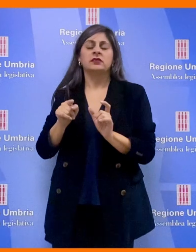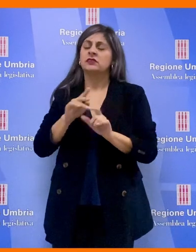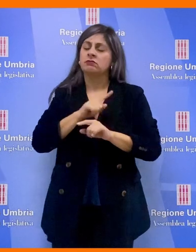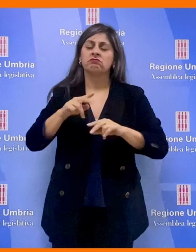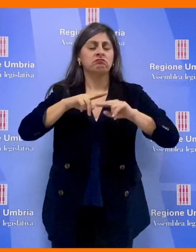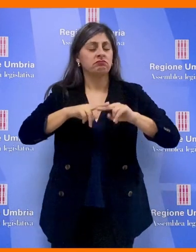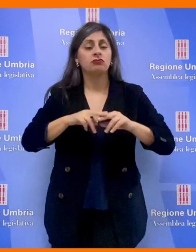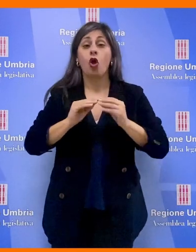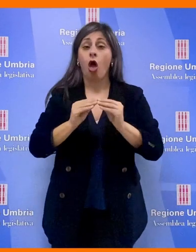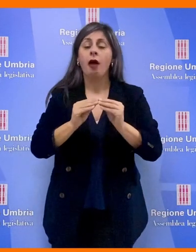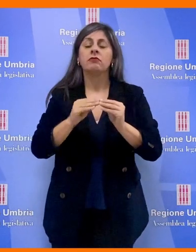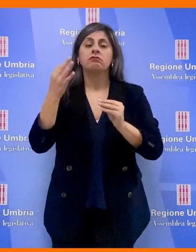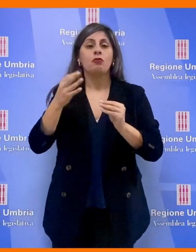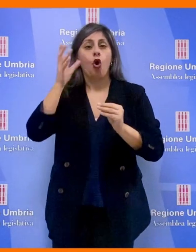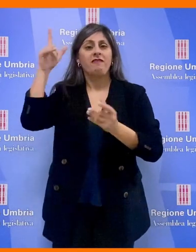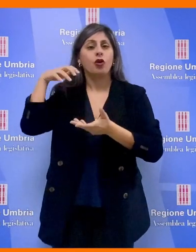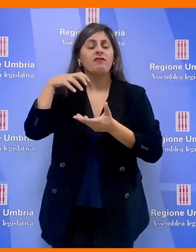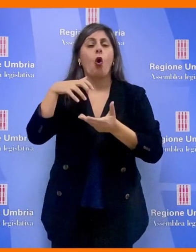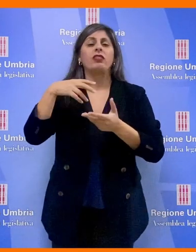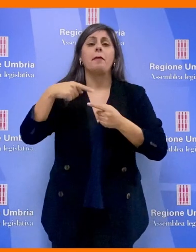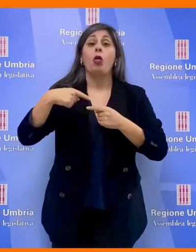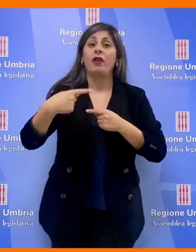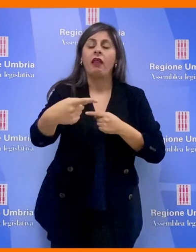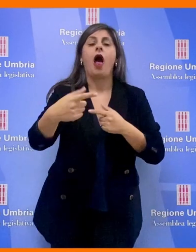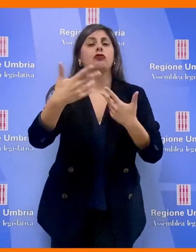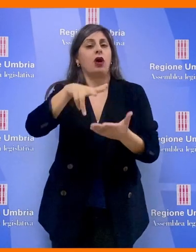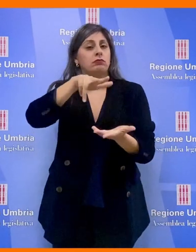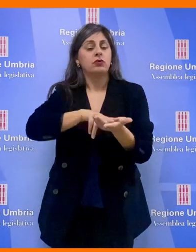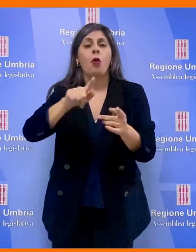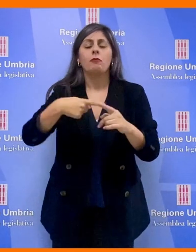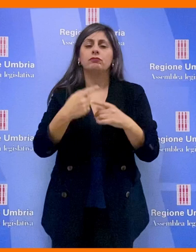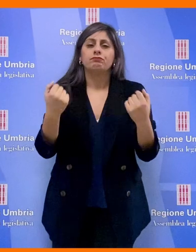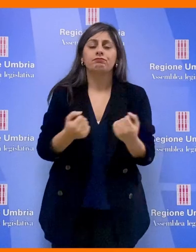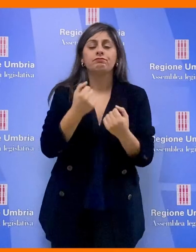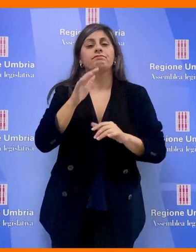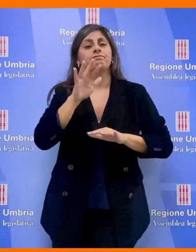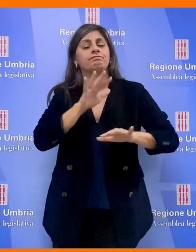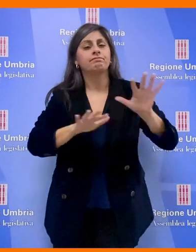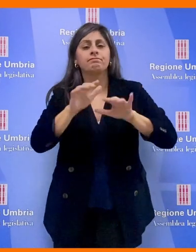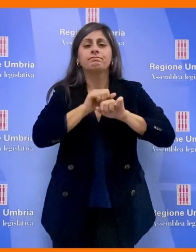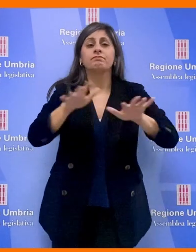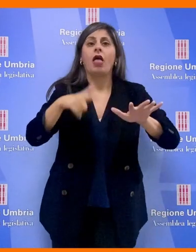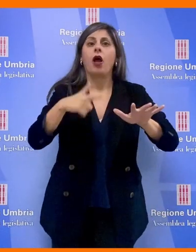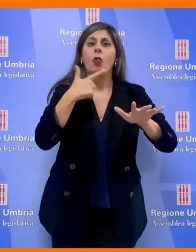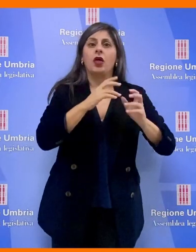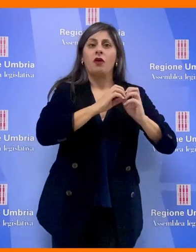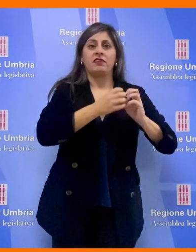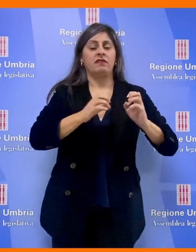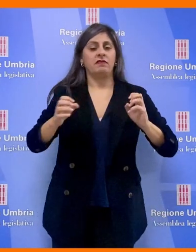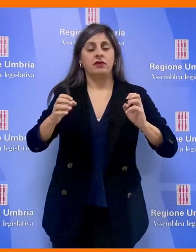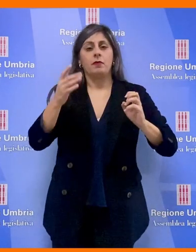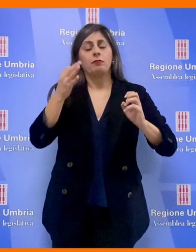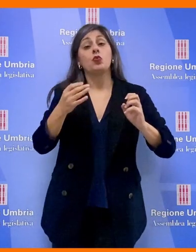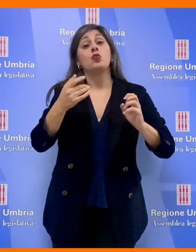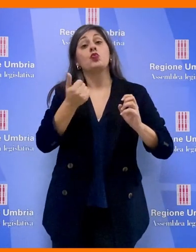attraverso lo stanziamento di fondi pluriannali del governo e al contempo promuovere campagne informative anche plurilingue riguardo